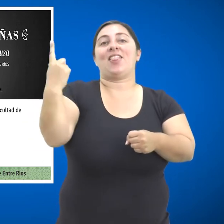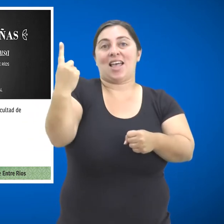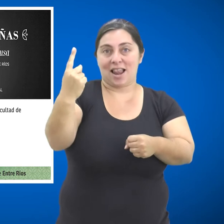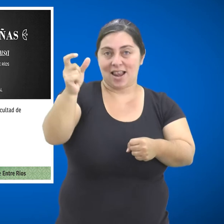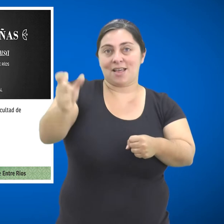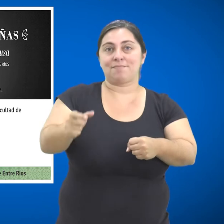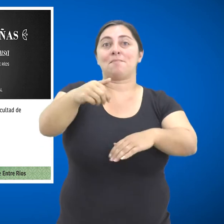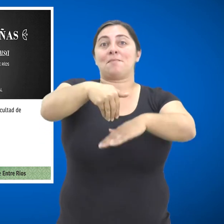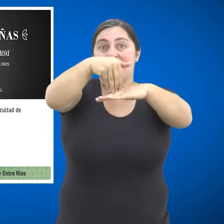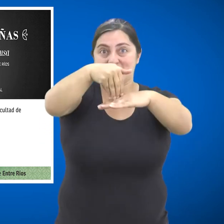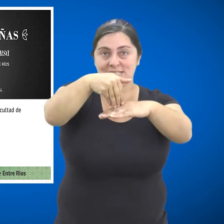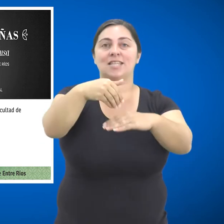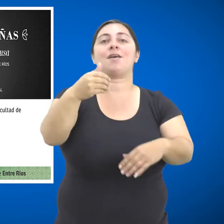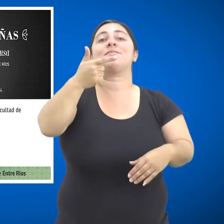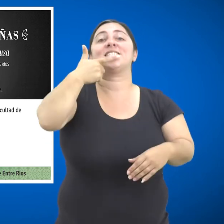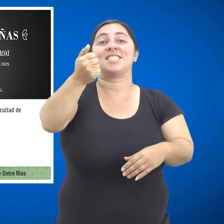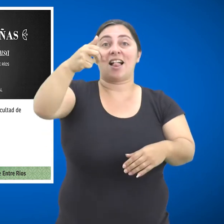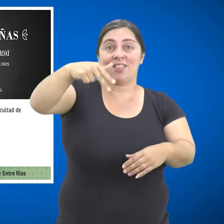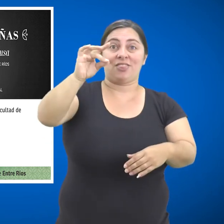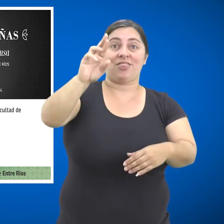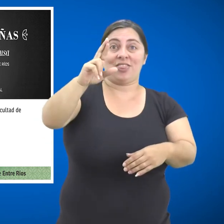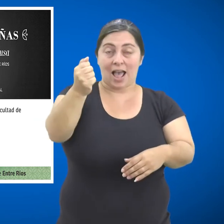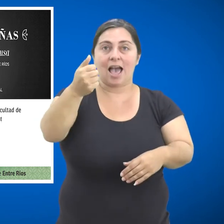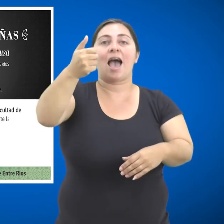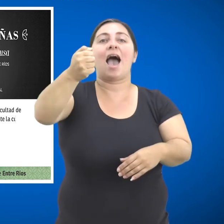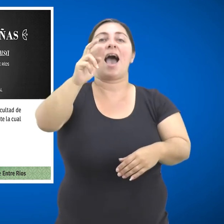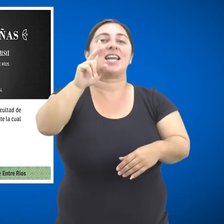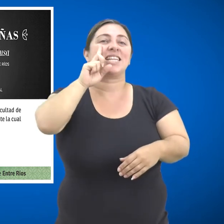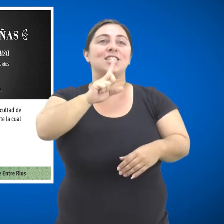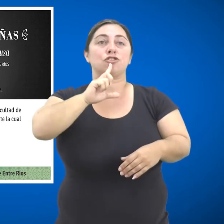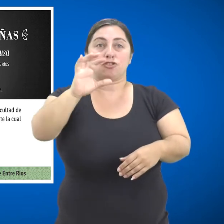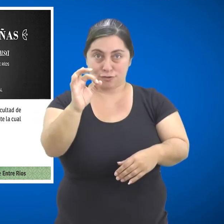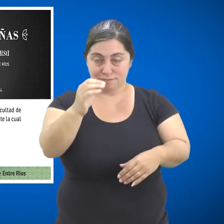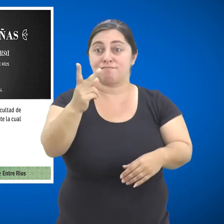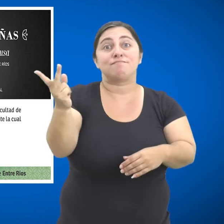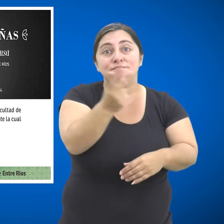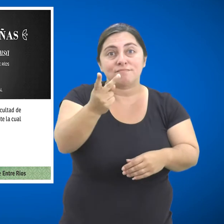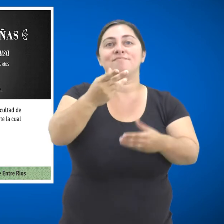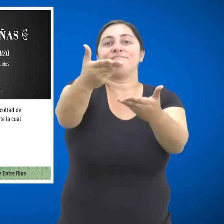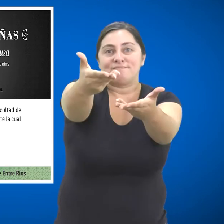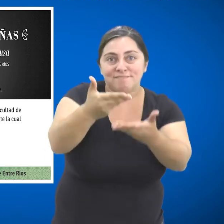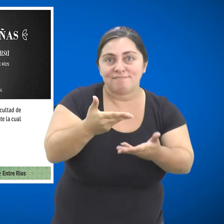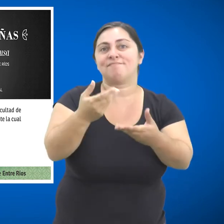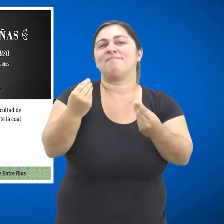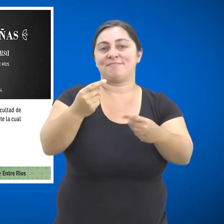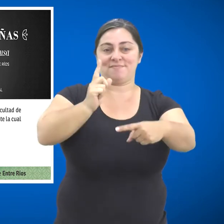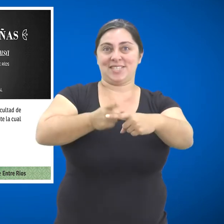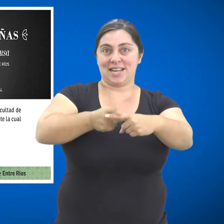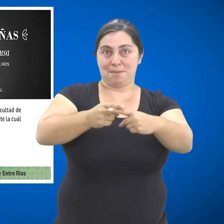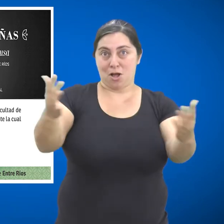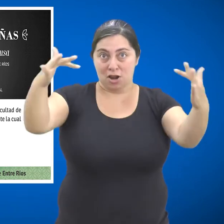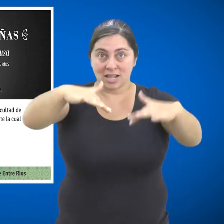Sandra Arito tienen el agrado de invitar a usted, ustedes,